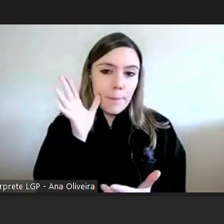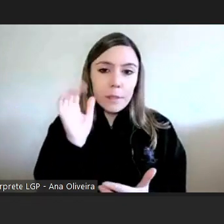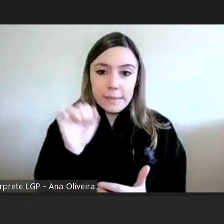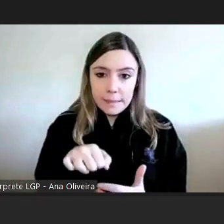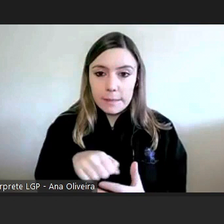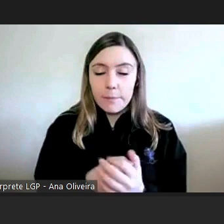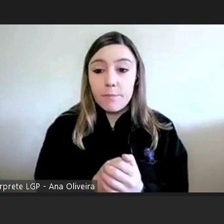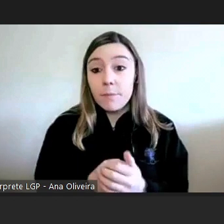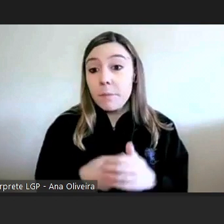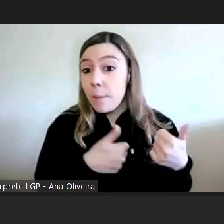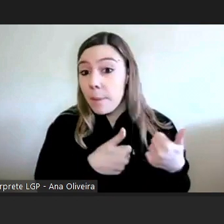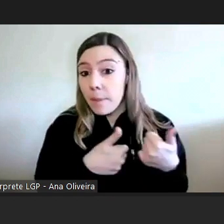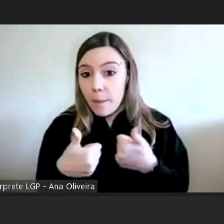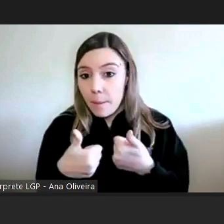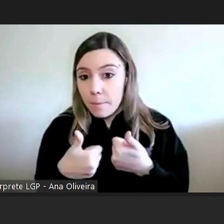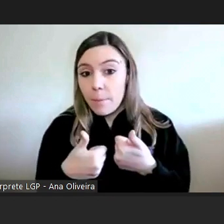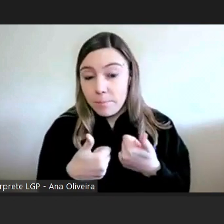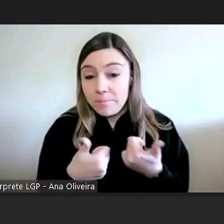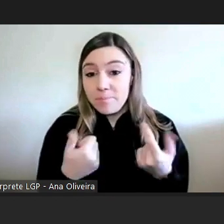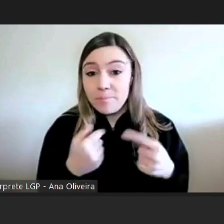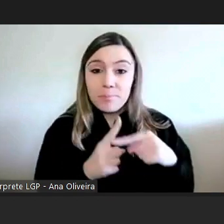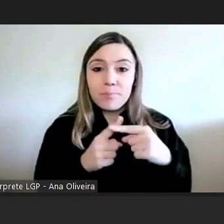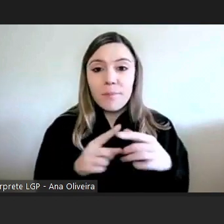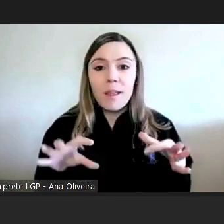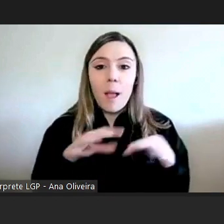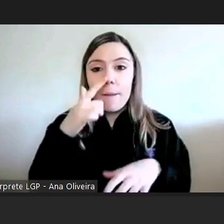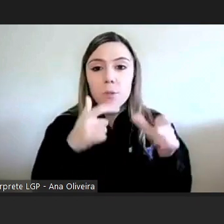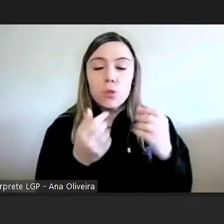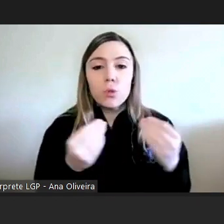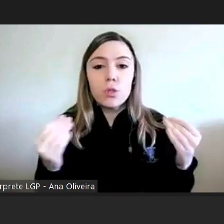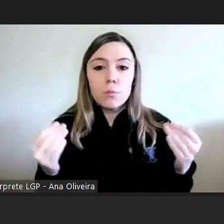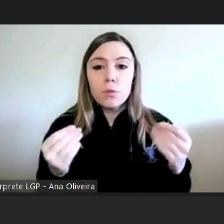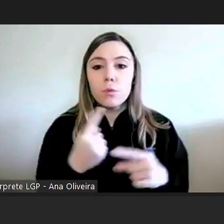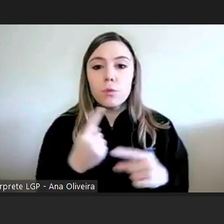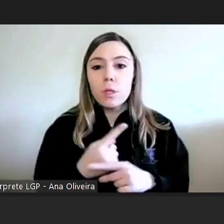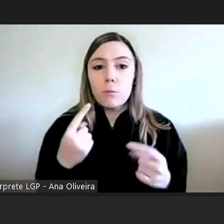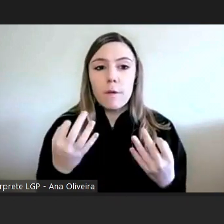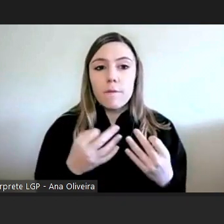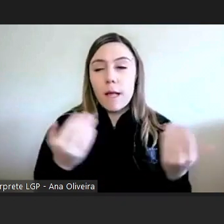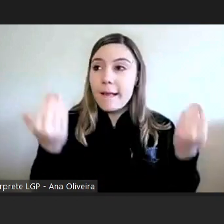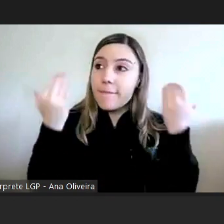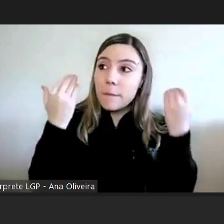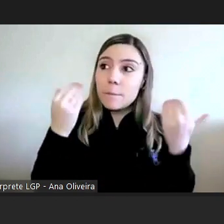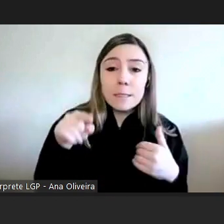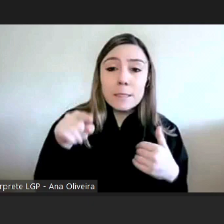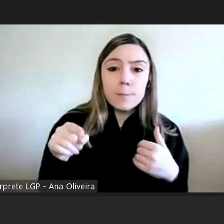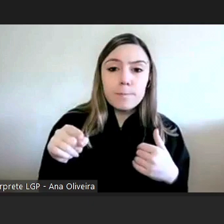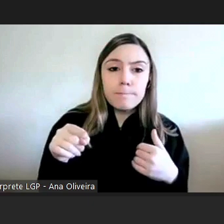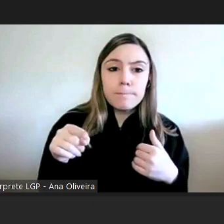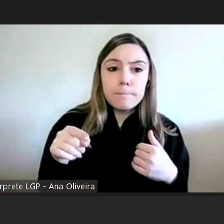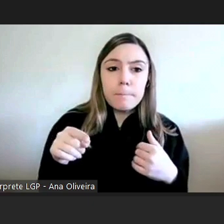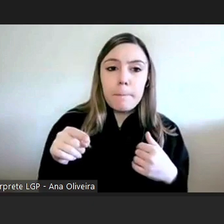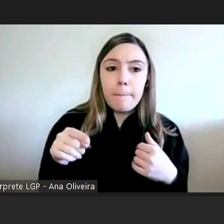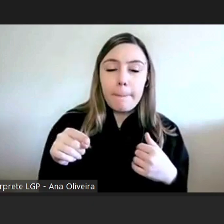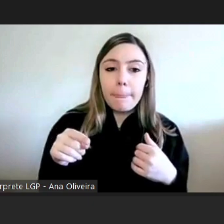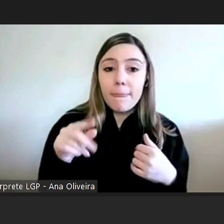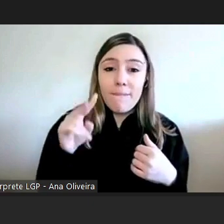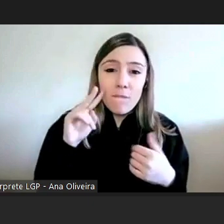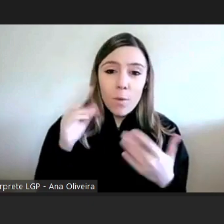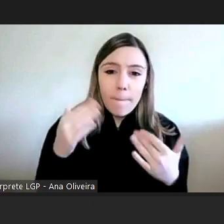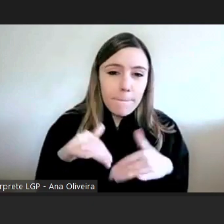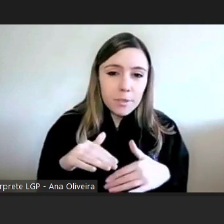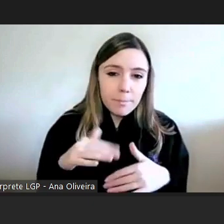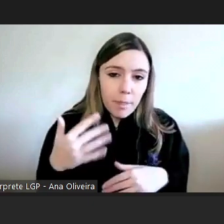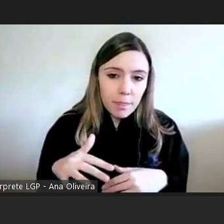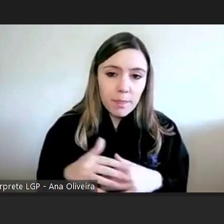e ainda bem com o benefício de muitos cidadãos que já não encontraram aquela informação que induziam sem